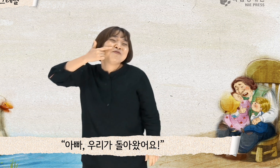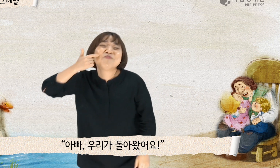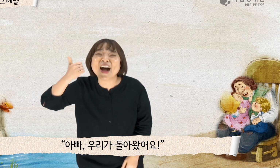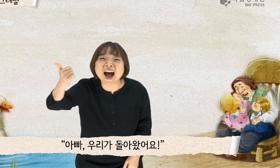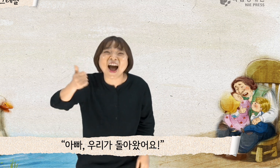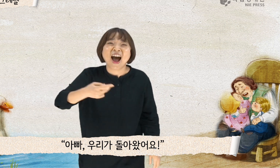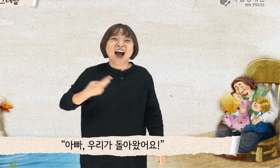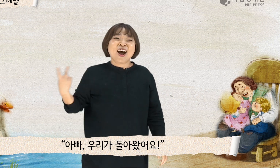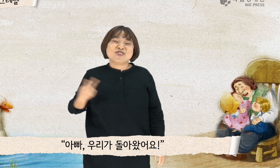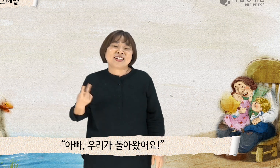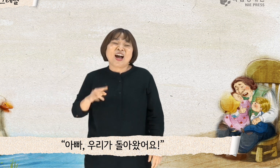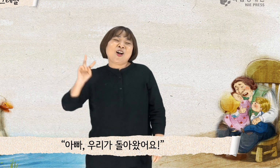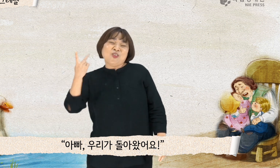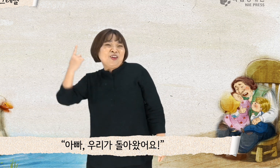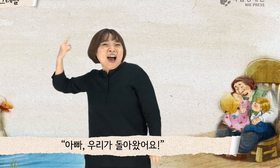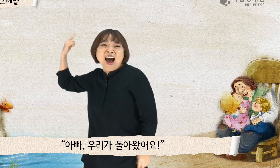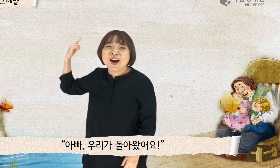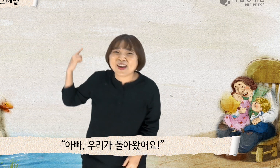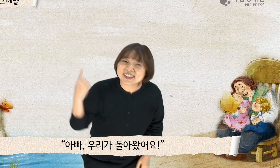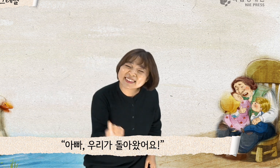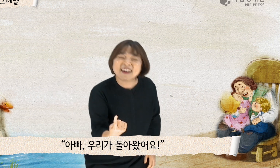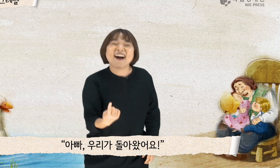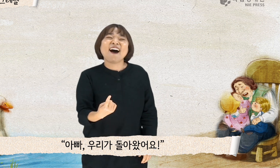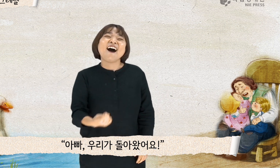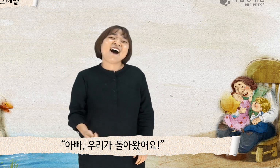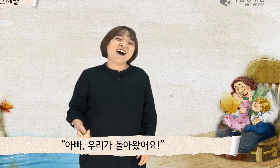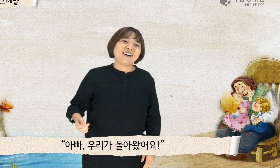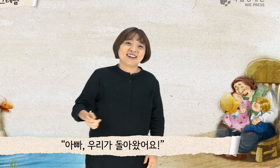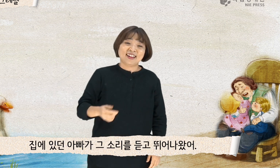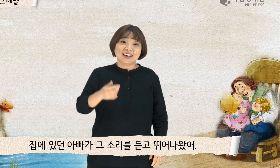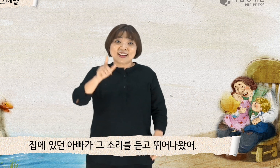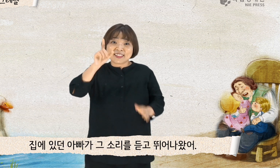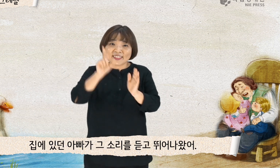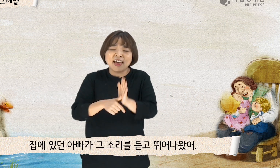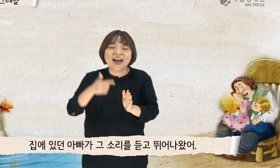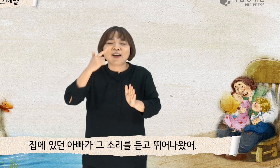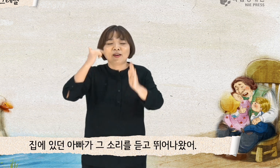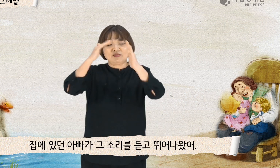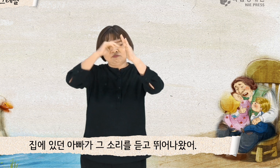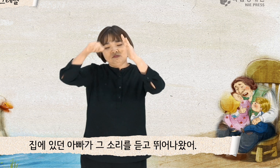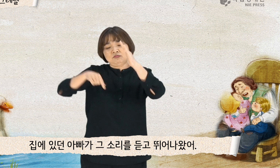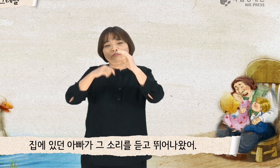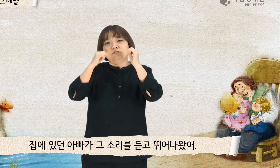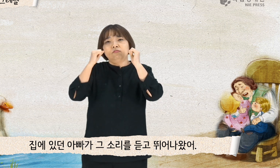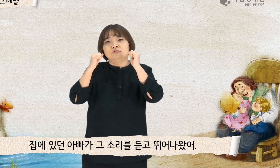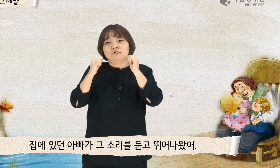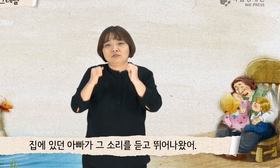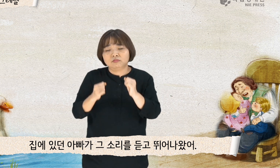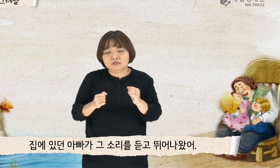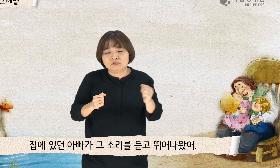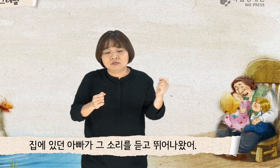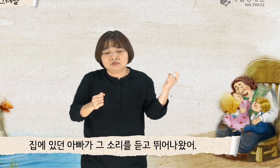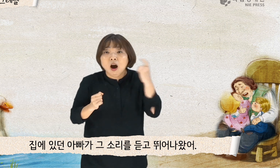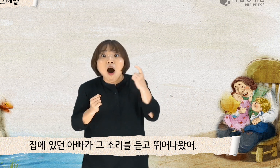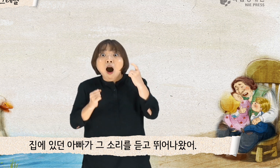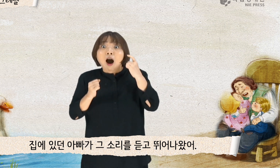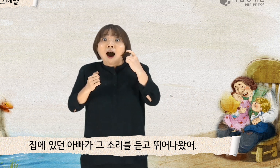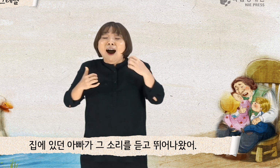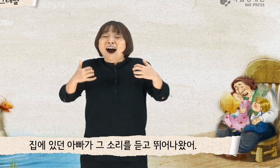아빠, 우리가 돌아왔어요. 집에 있던 아빠가 그 소리를 듣고 뛰어나왔어.